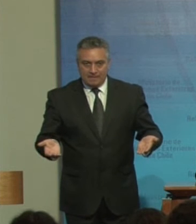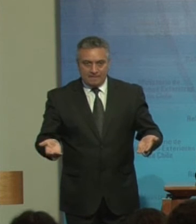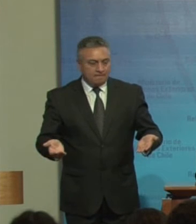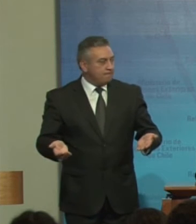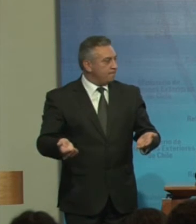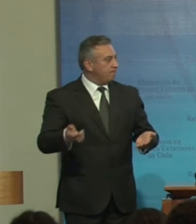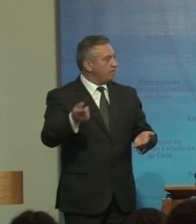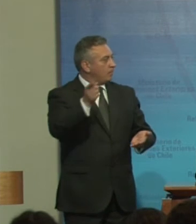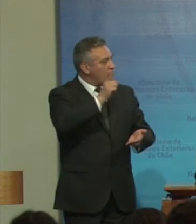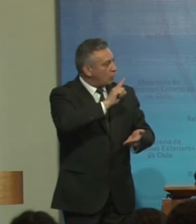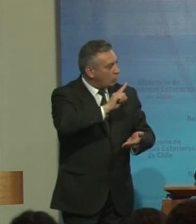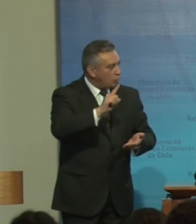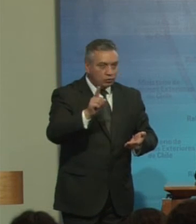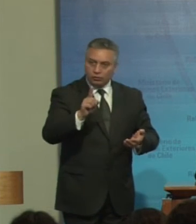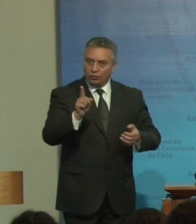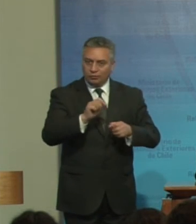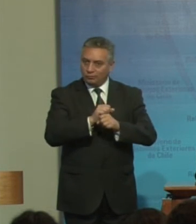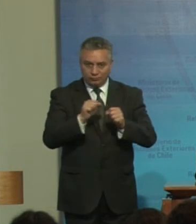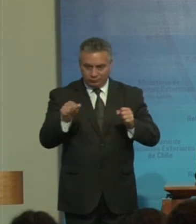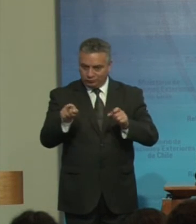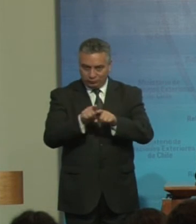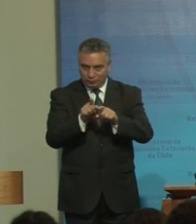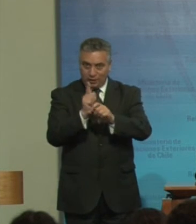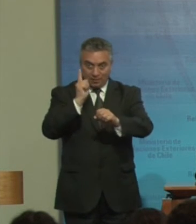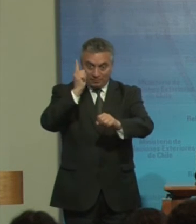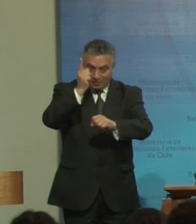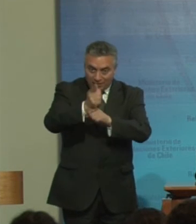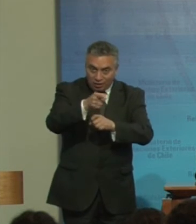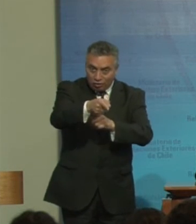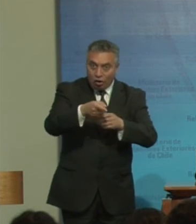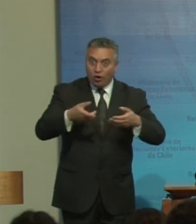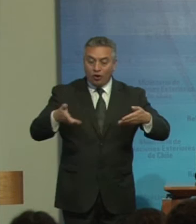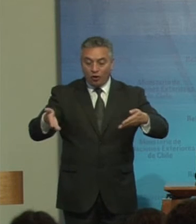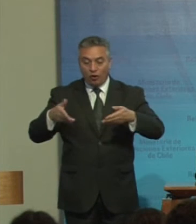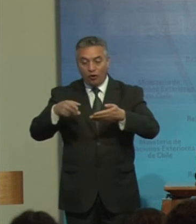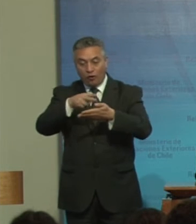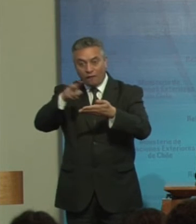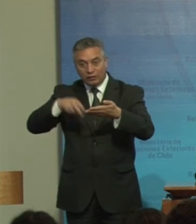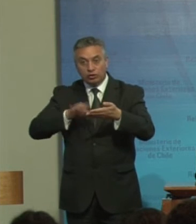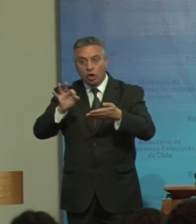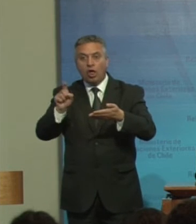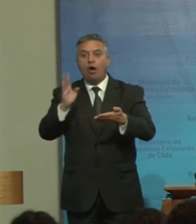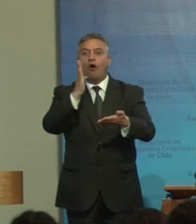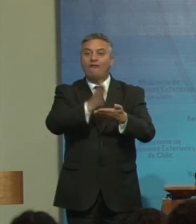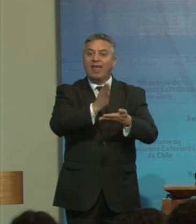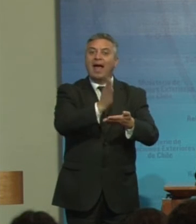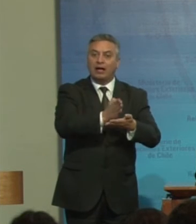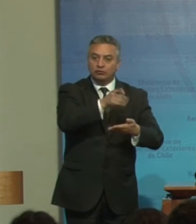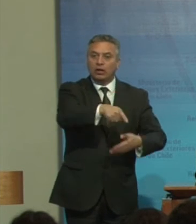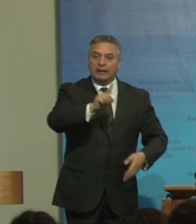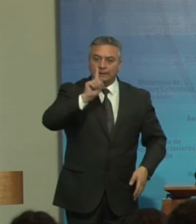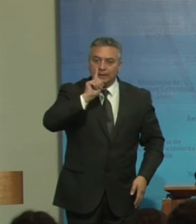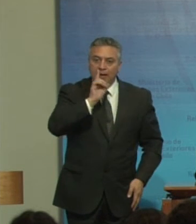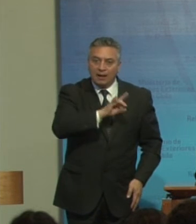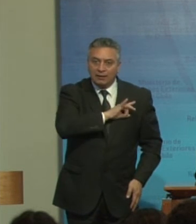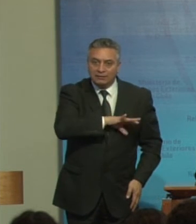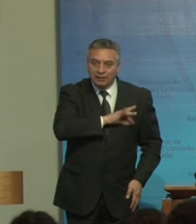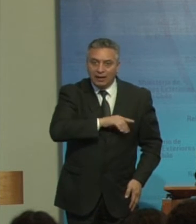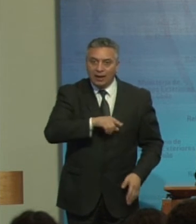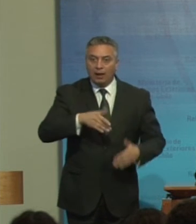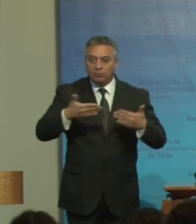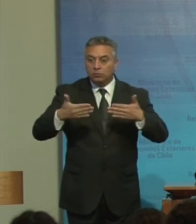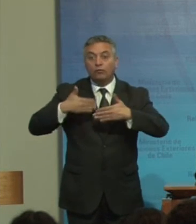No se Conformarían Al mandato De la comisión Ni a las Obligaciones Que tiene El Estado De Chile En función De la